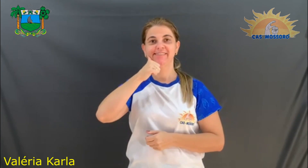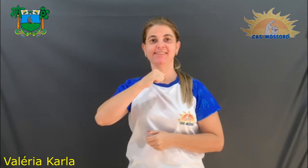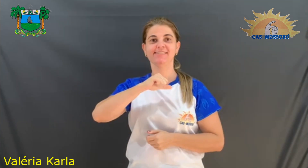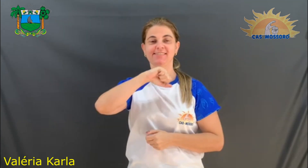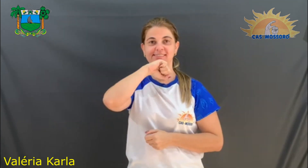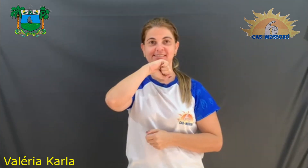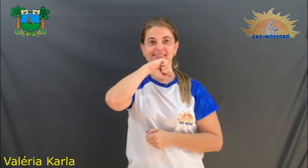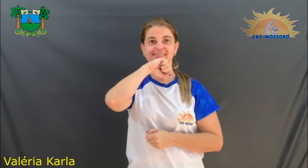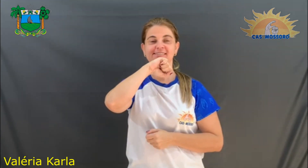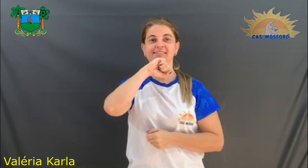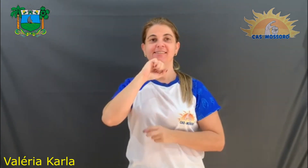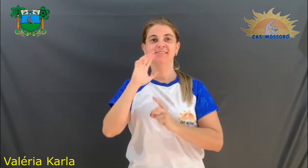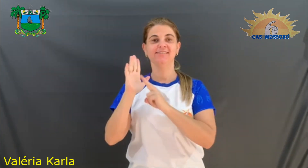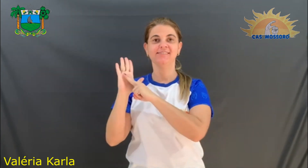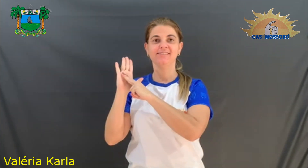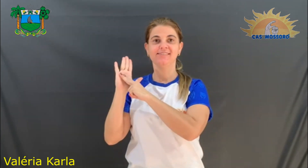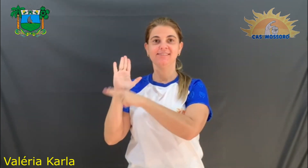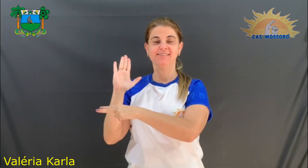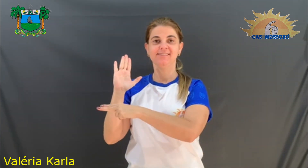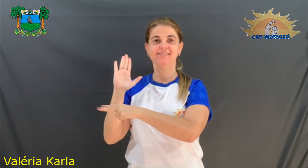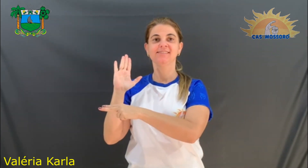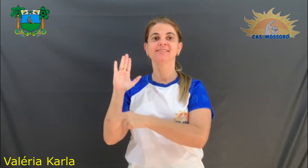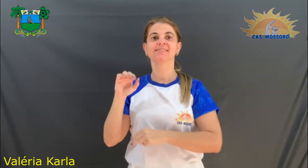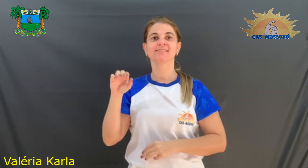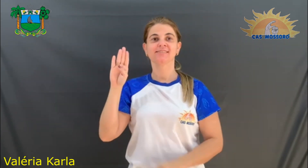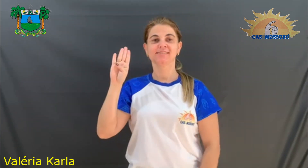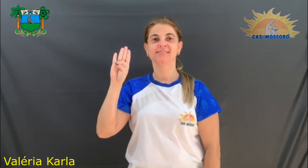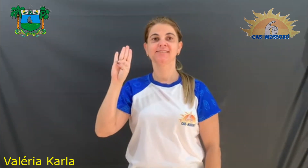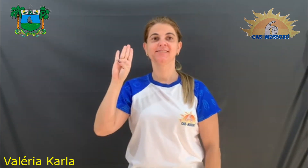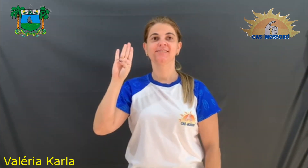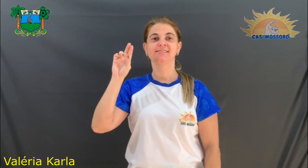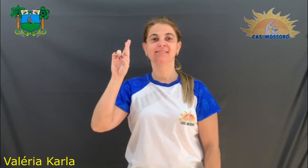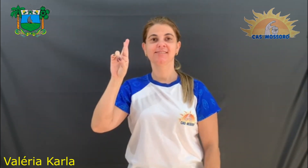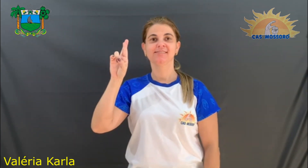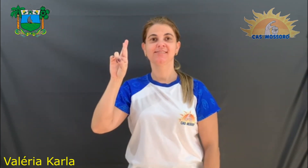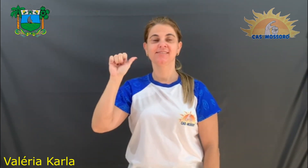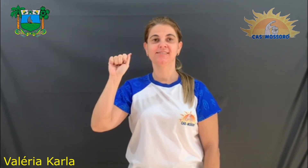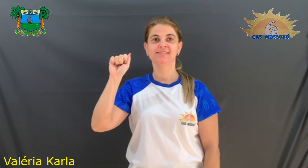Mãe, escrita pelo poeta Braulio Pessa.